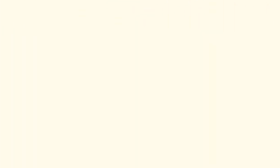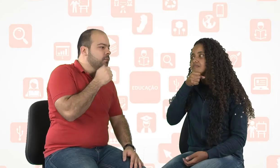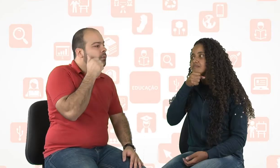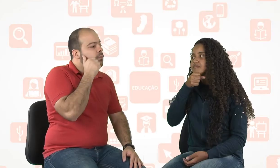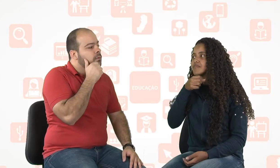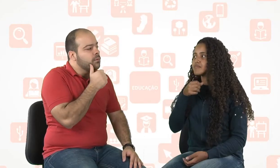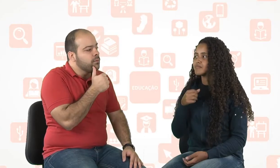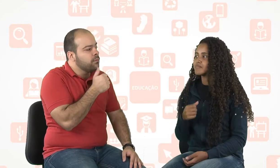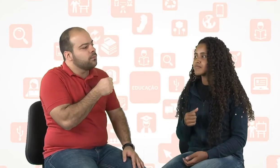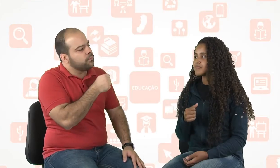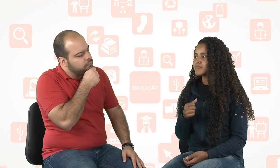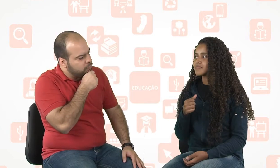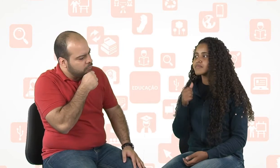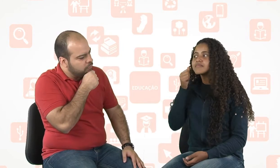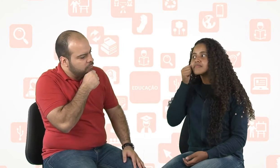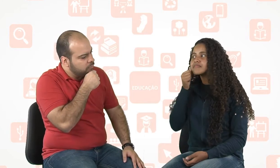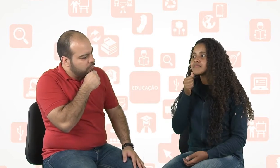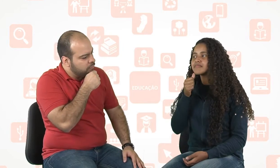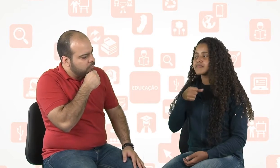Esse é o sinal de vovó. Vovó.